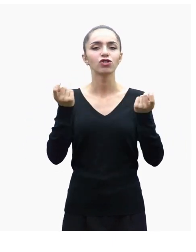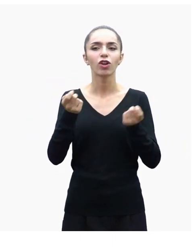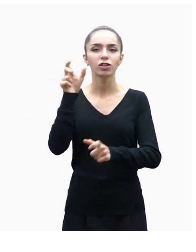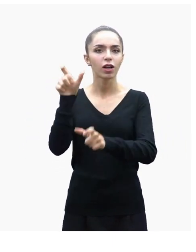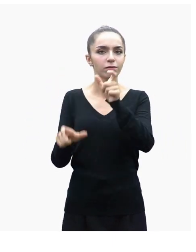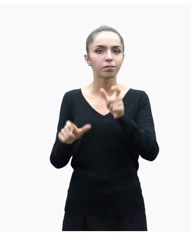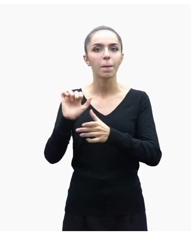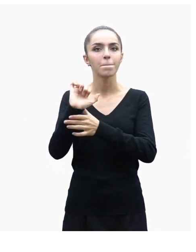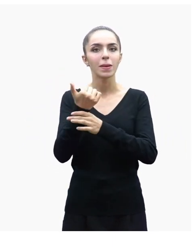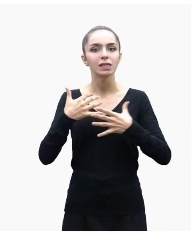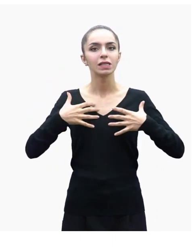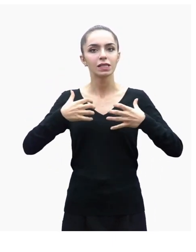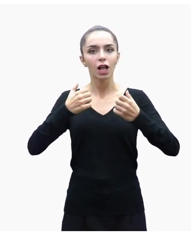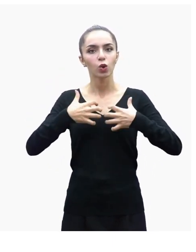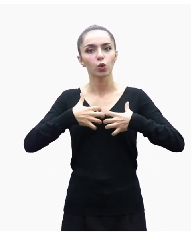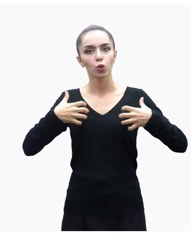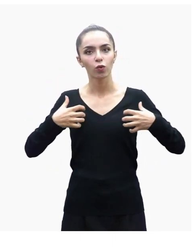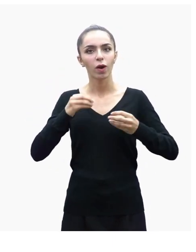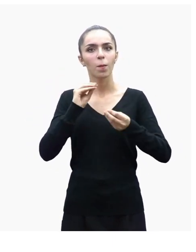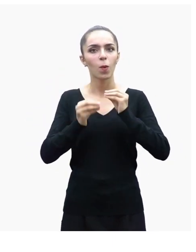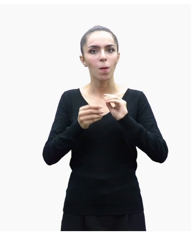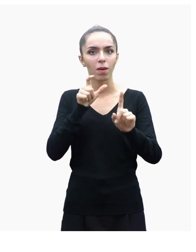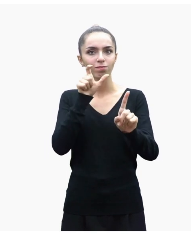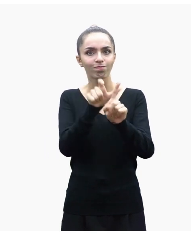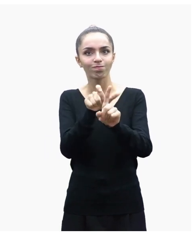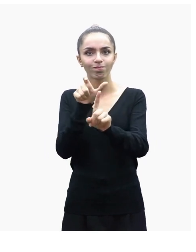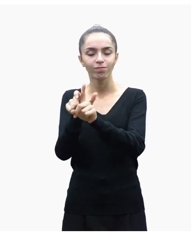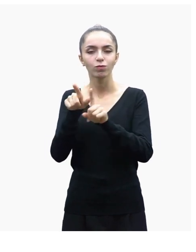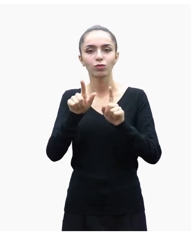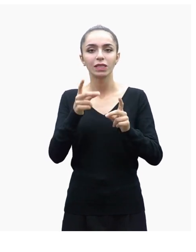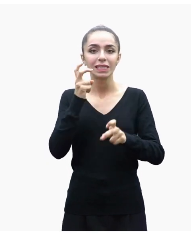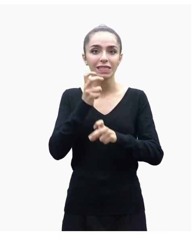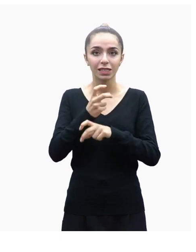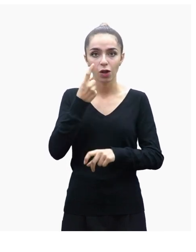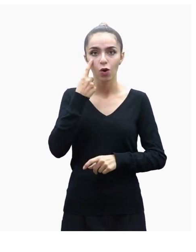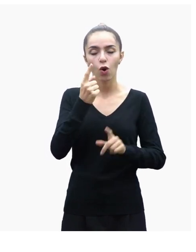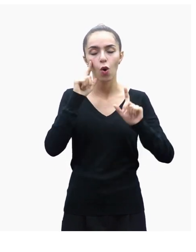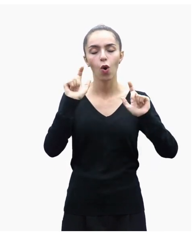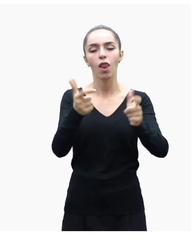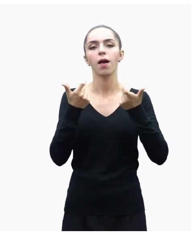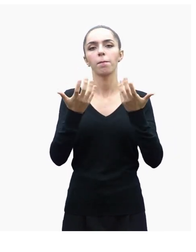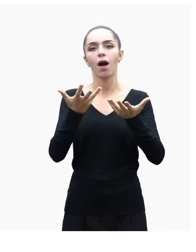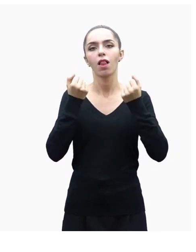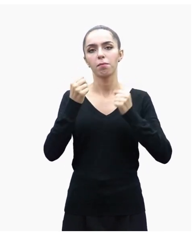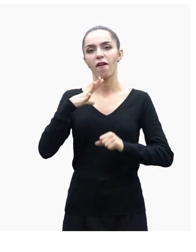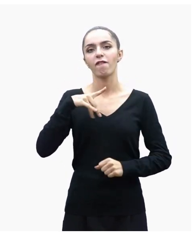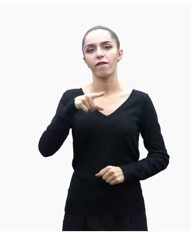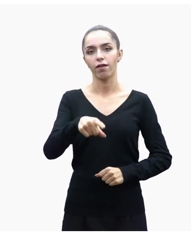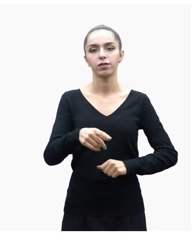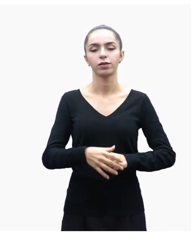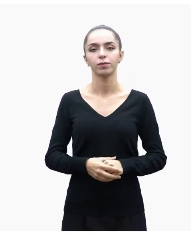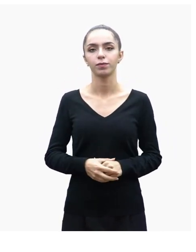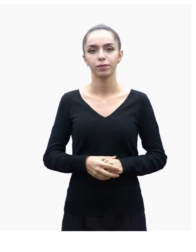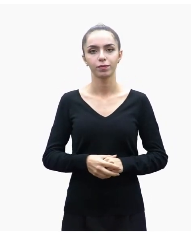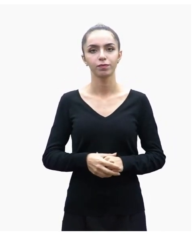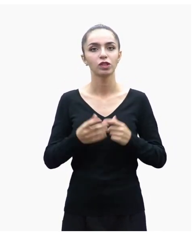ve güvenlik risklerine karşı korunması, bu risklere karşı önlem alınması yatar. İş sağlığı,